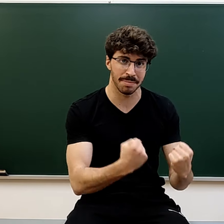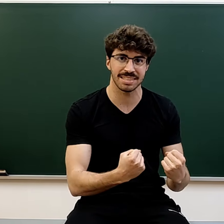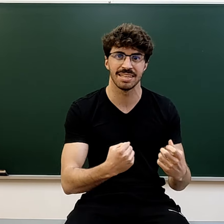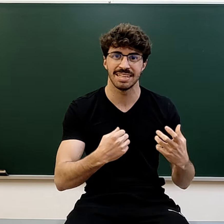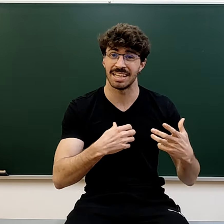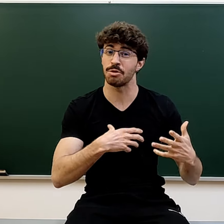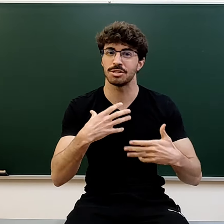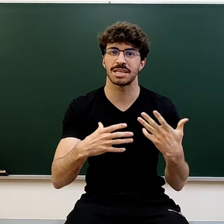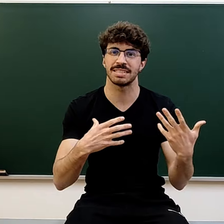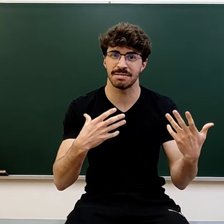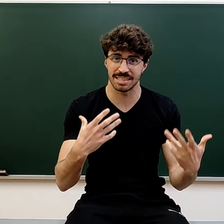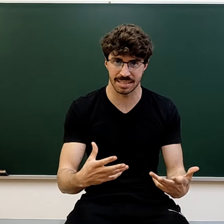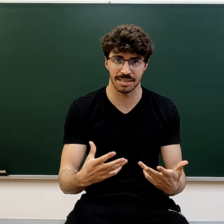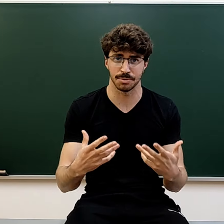más de todo eso que me estaban enseñando.